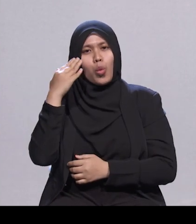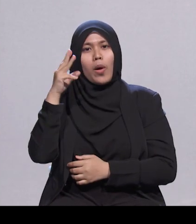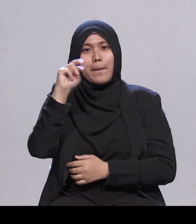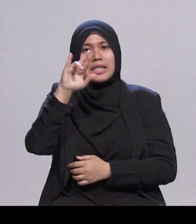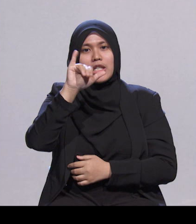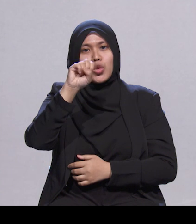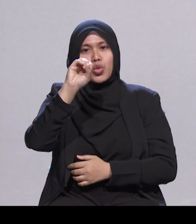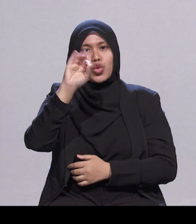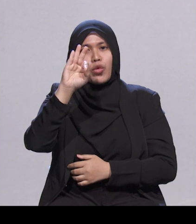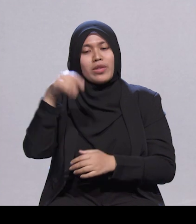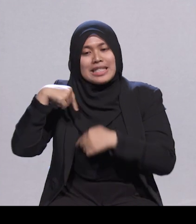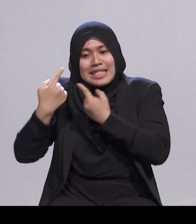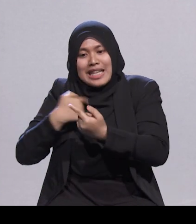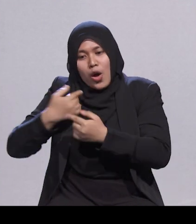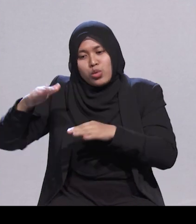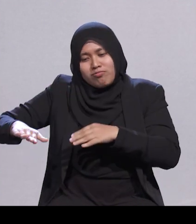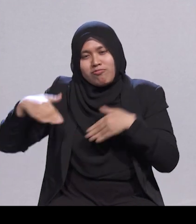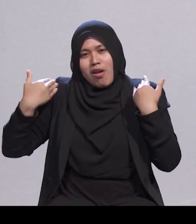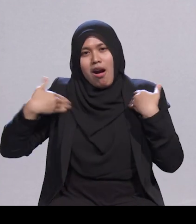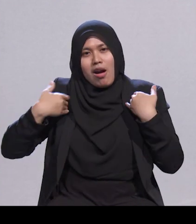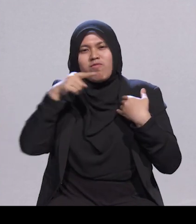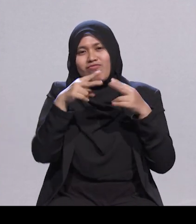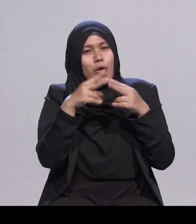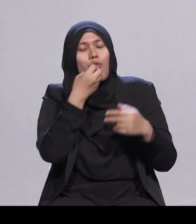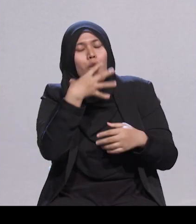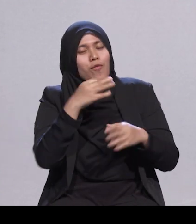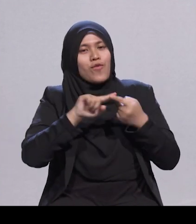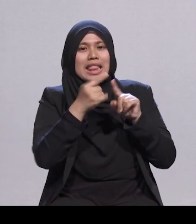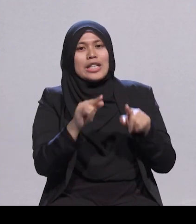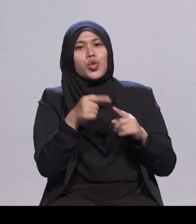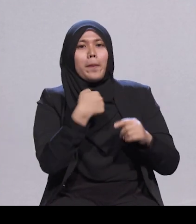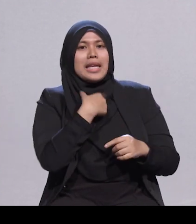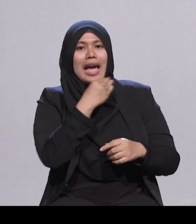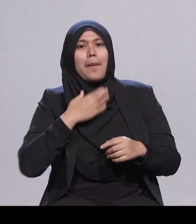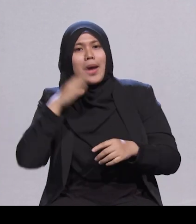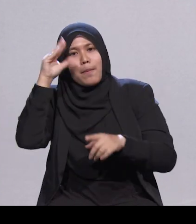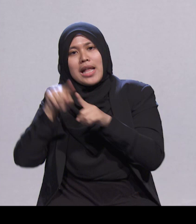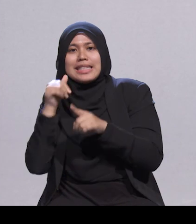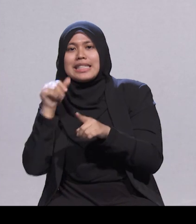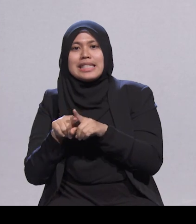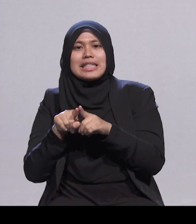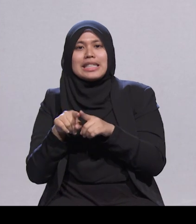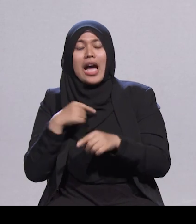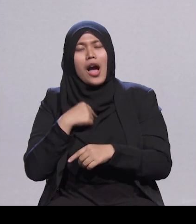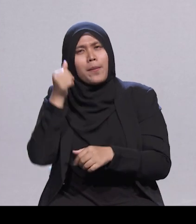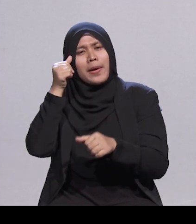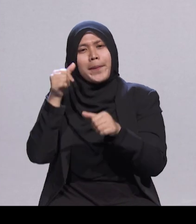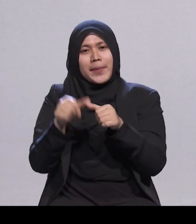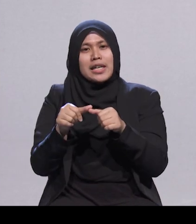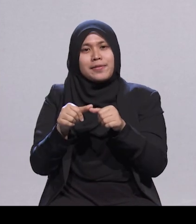saya dan adik-adik, beliau peramah orangnya. Saya masih ingat lagi beliau juga suka